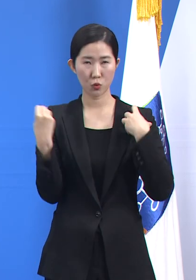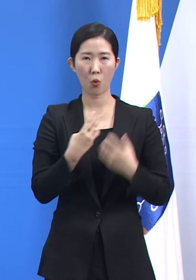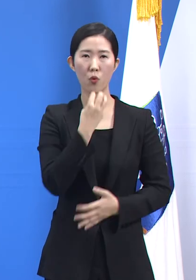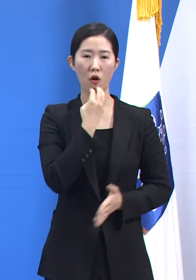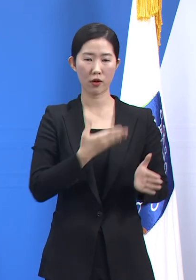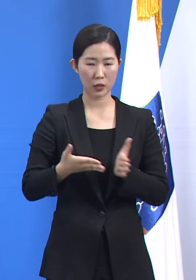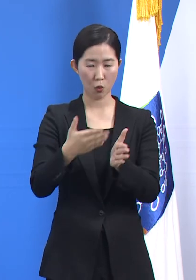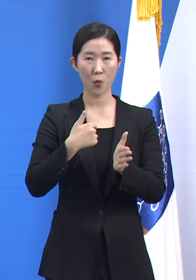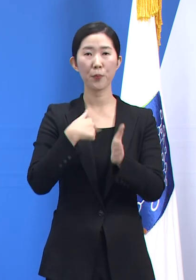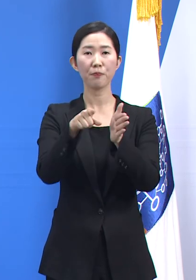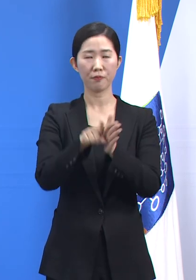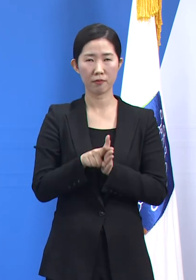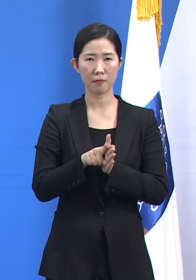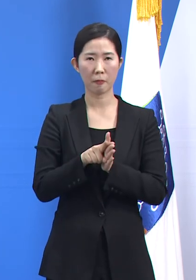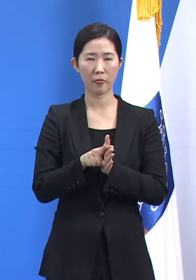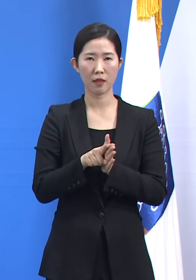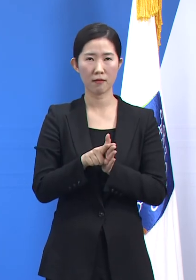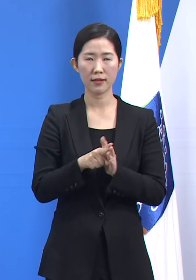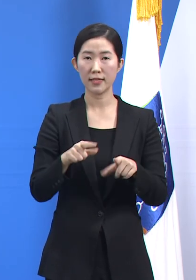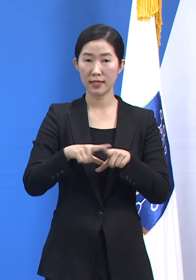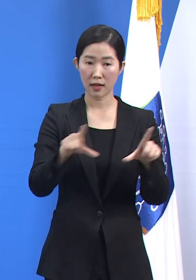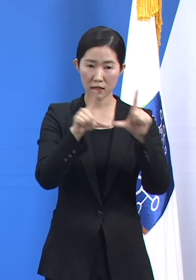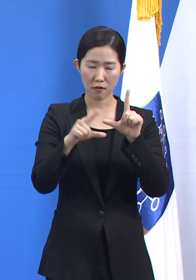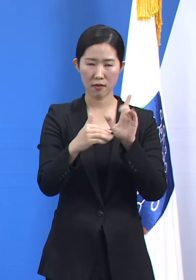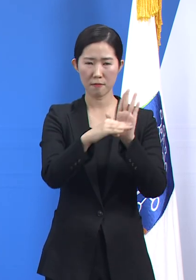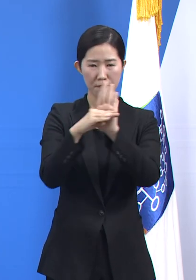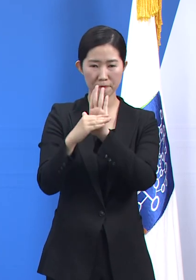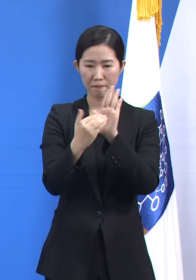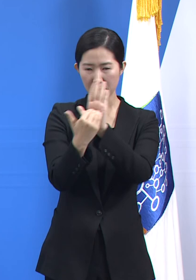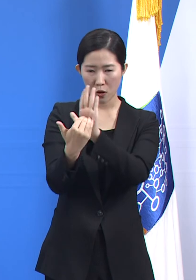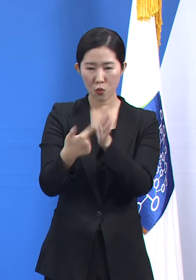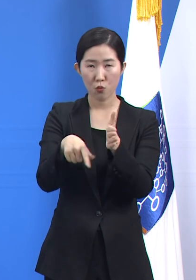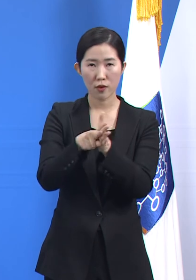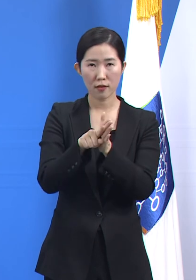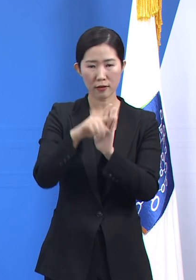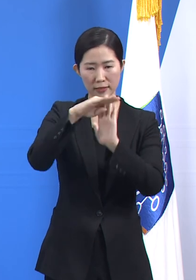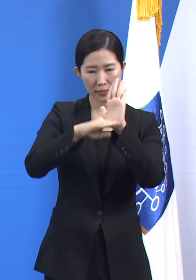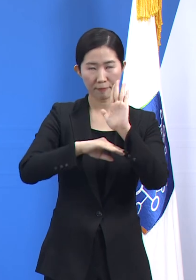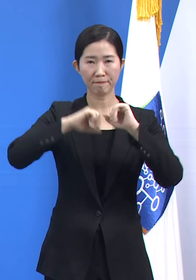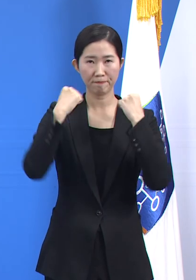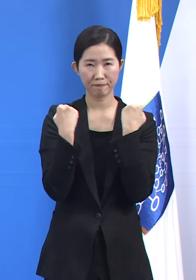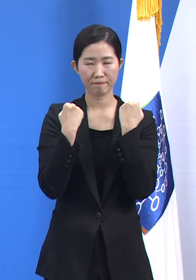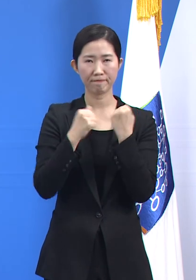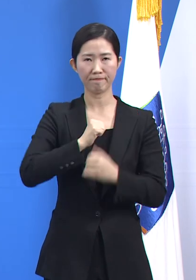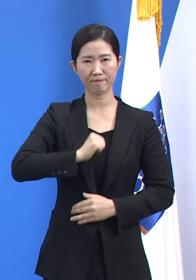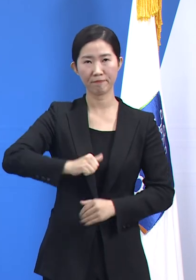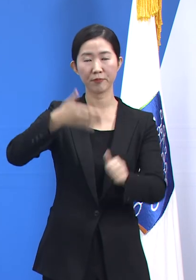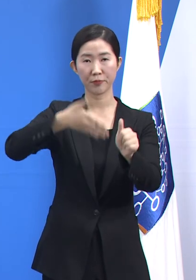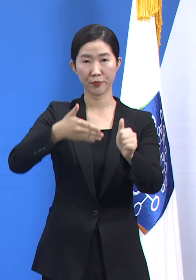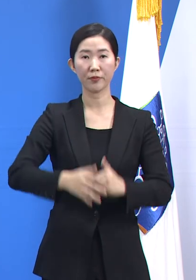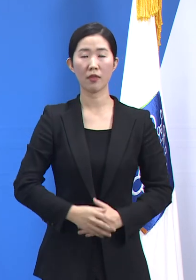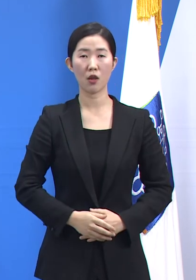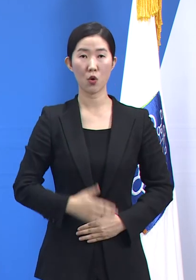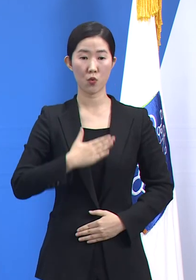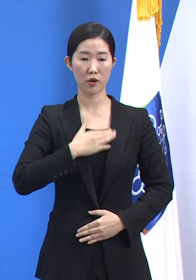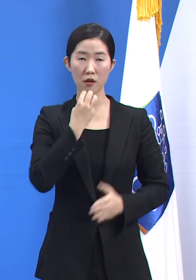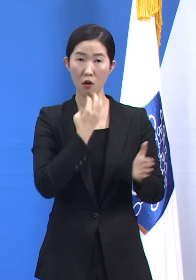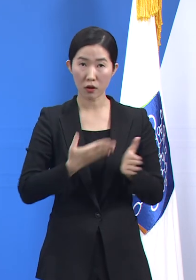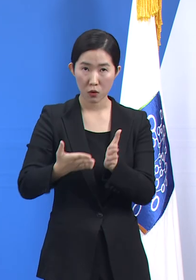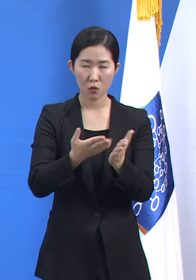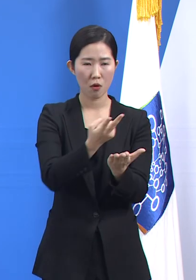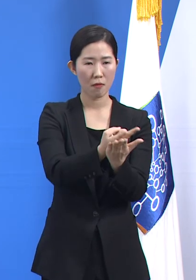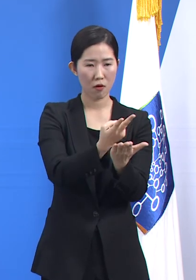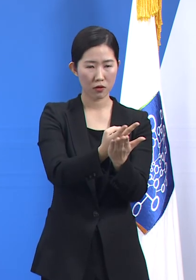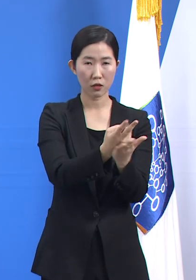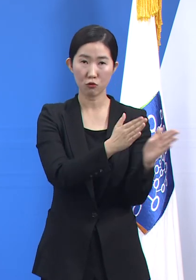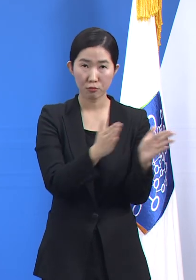준수하며 잘 인내해 주시기를 부탁드립니다. 경기도도 변함없이 병상 확보와 확진 환자의 안전한